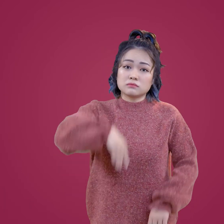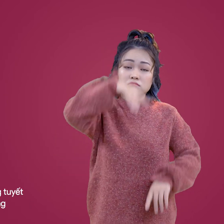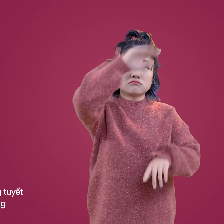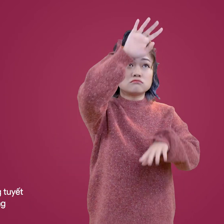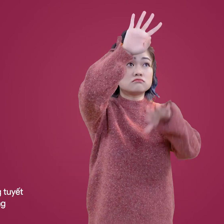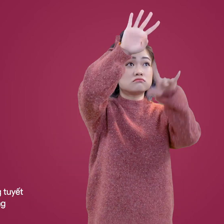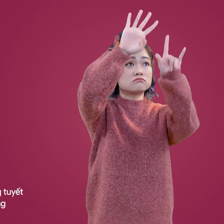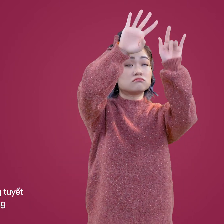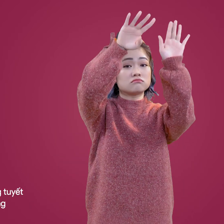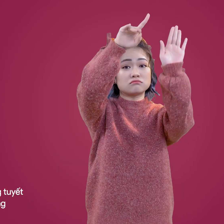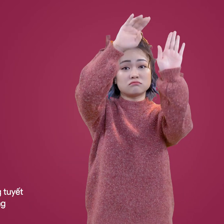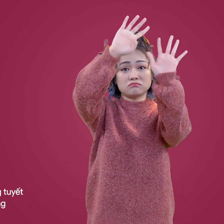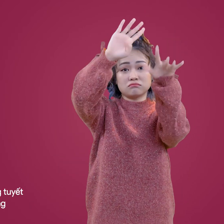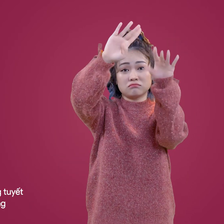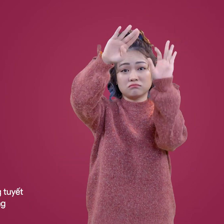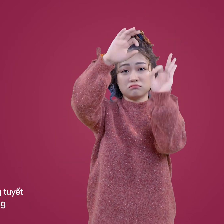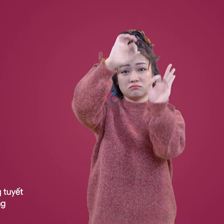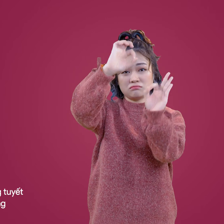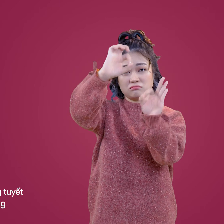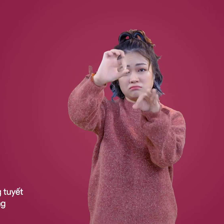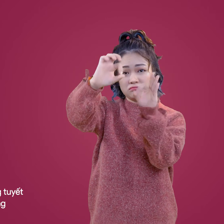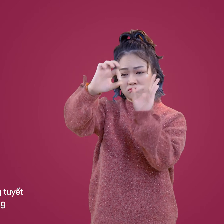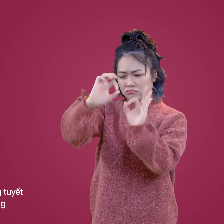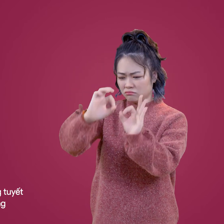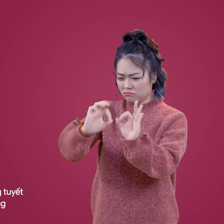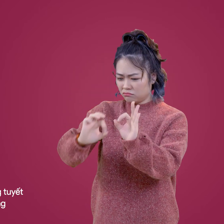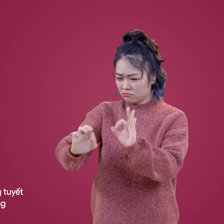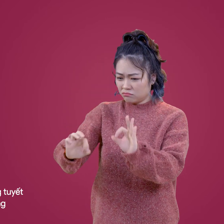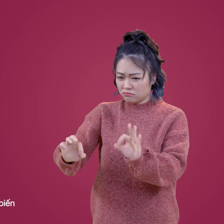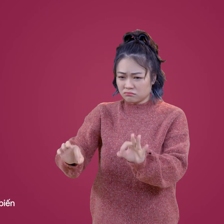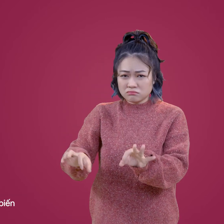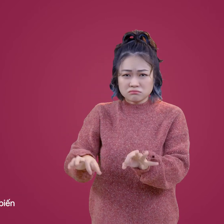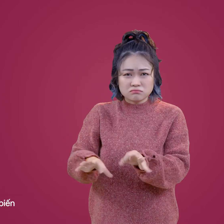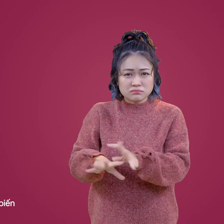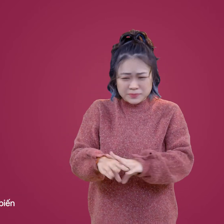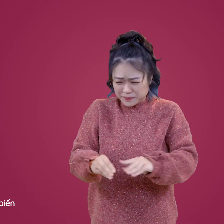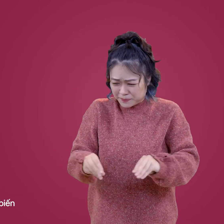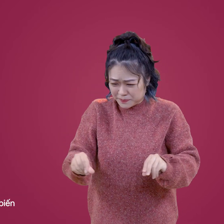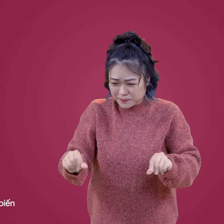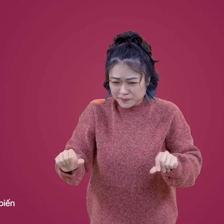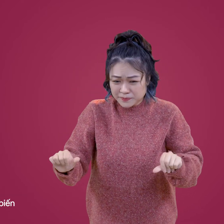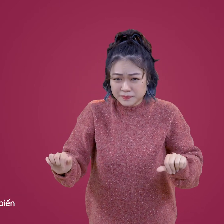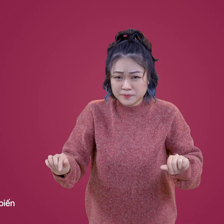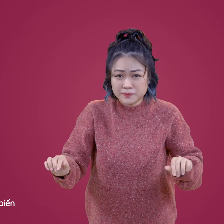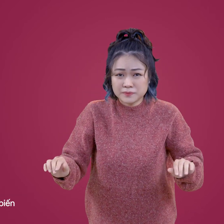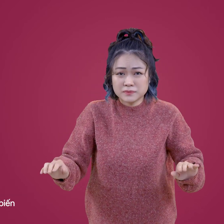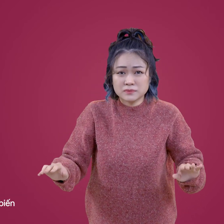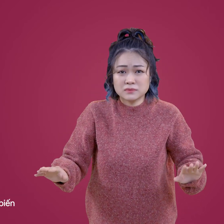눈꽃이 떨어져요 또 조금씩